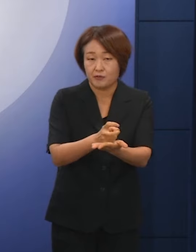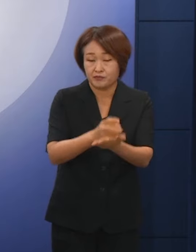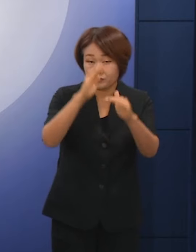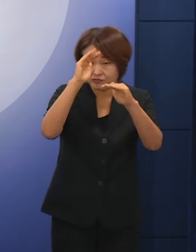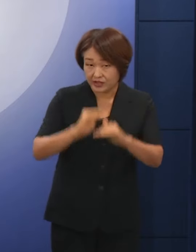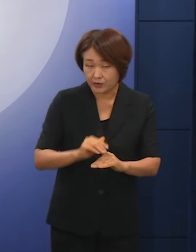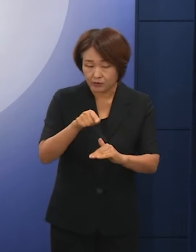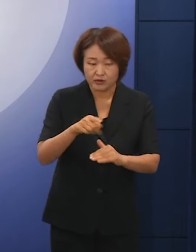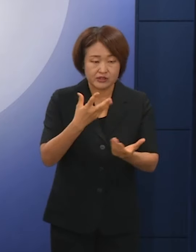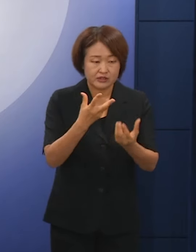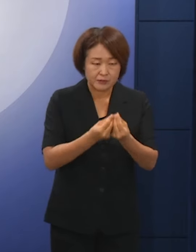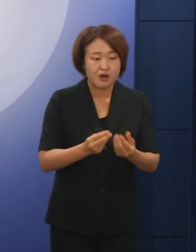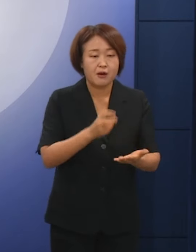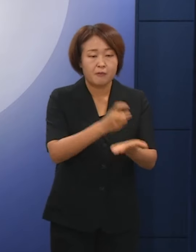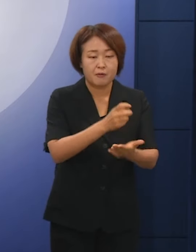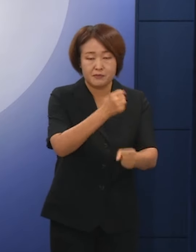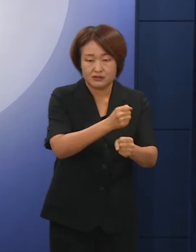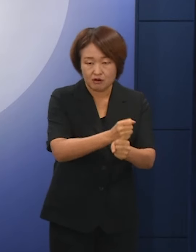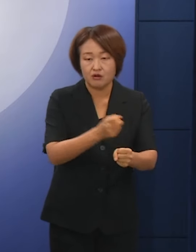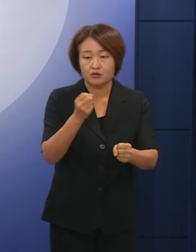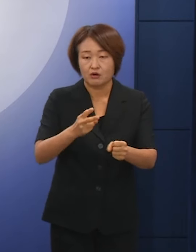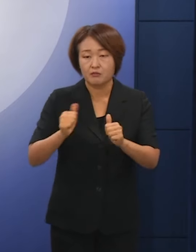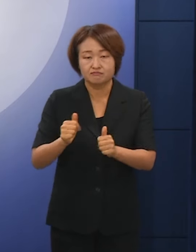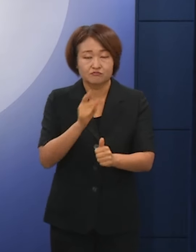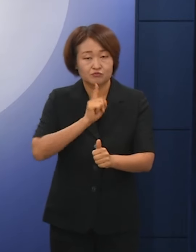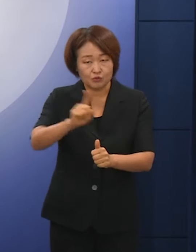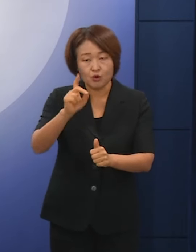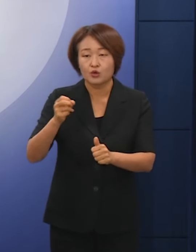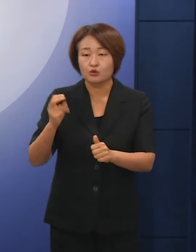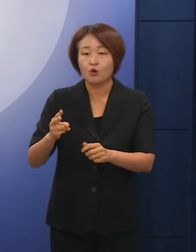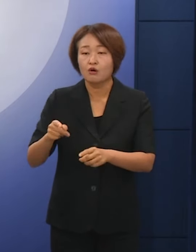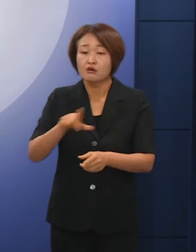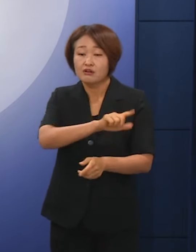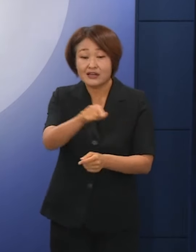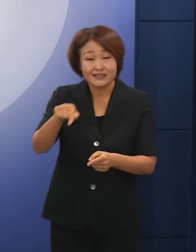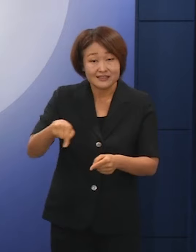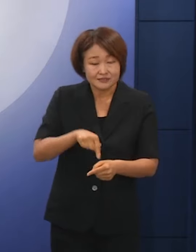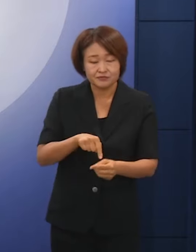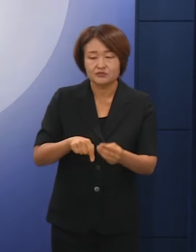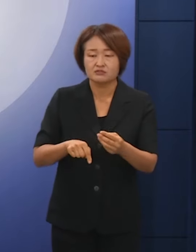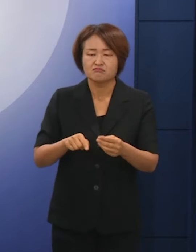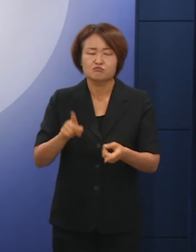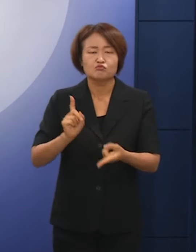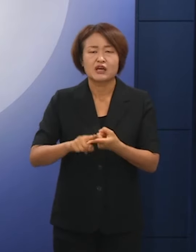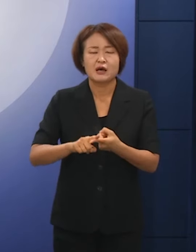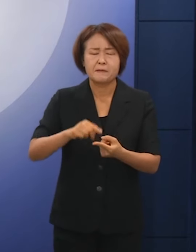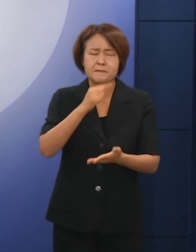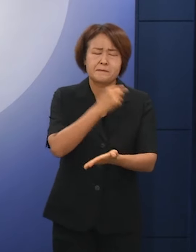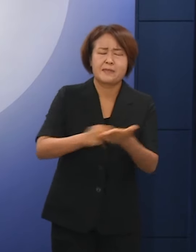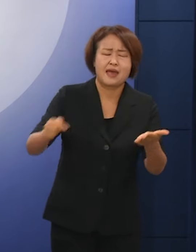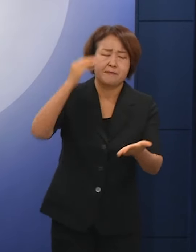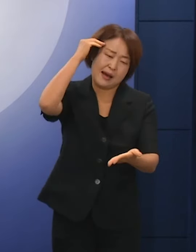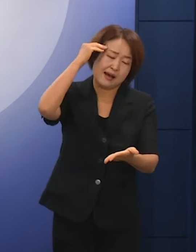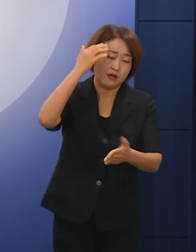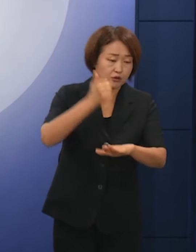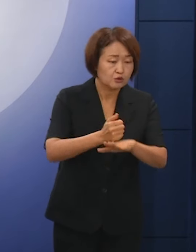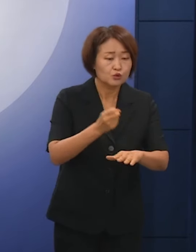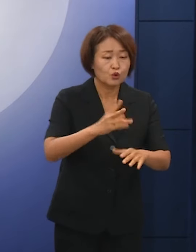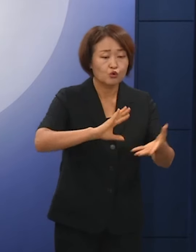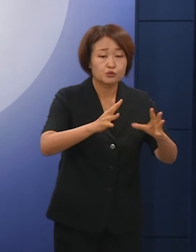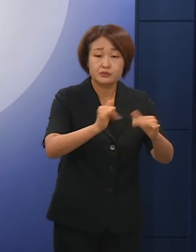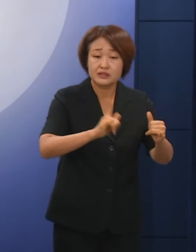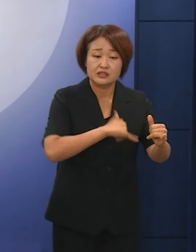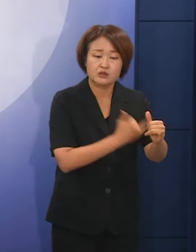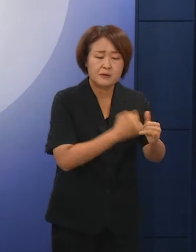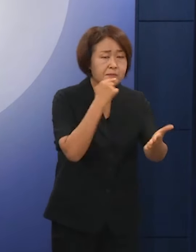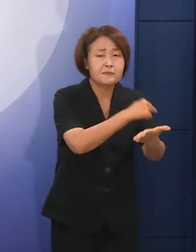상권분립원칙 위반, 특검의 공정성 및 정치적 중립성 훼손, 국민의 인권침해